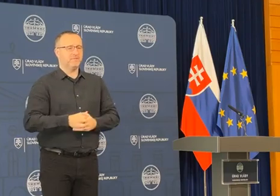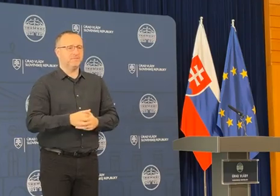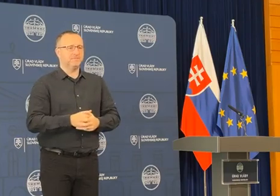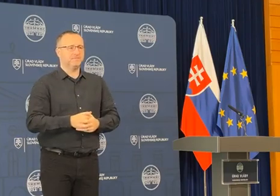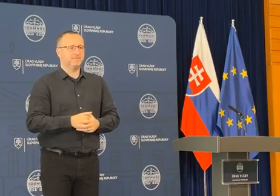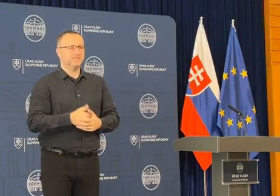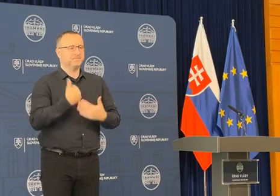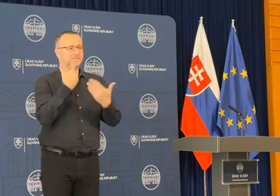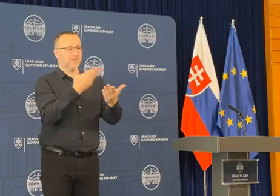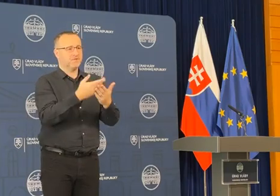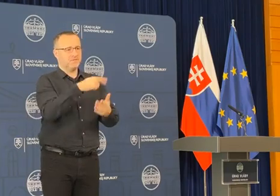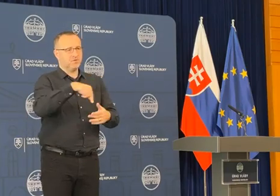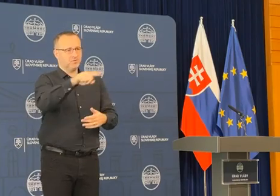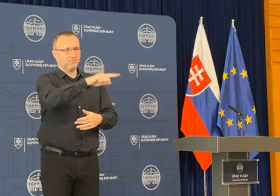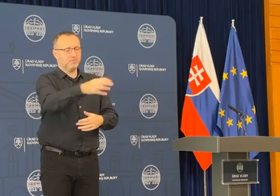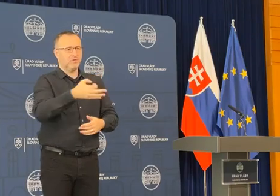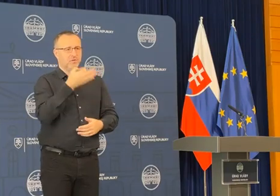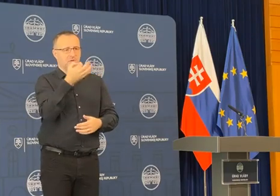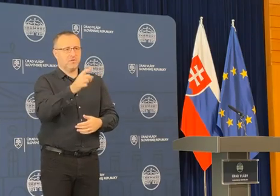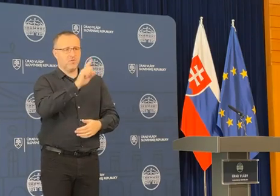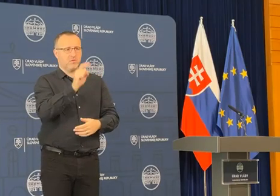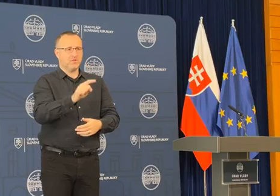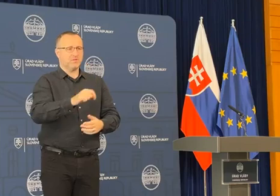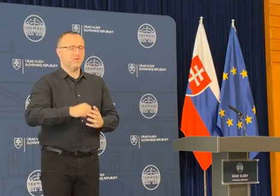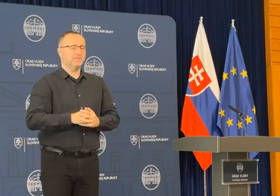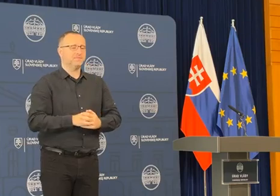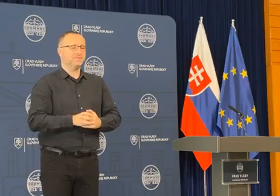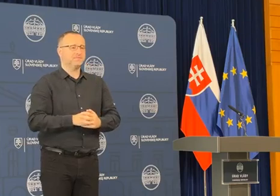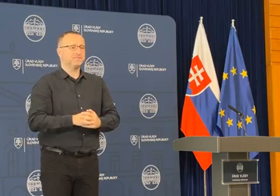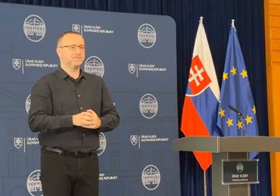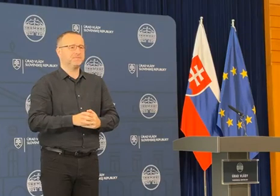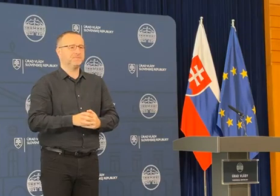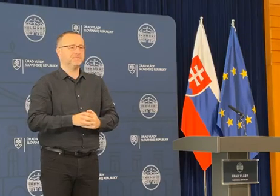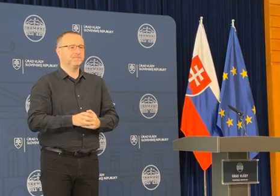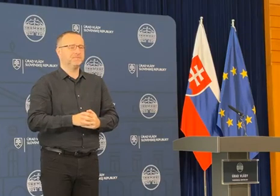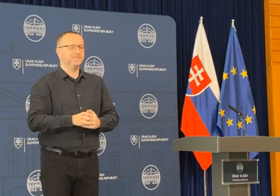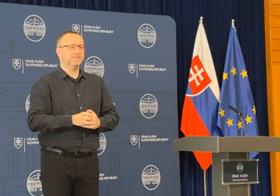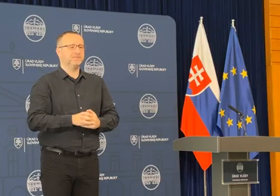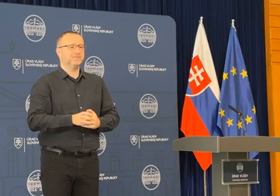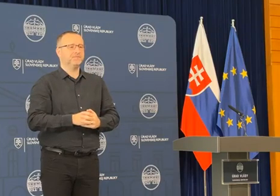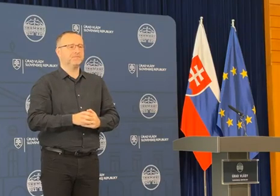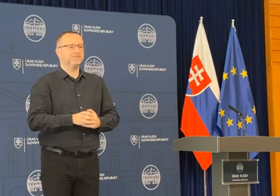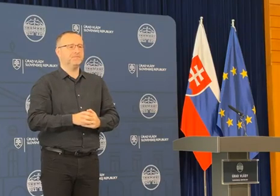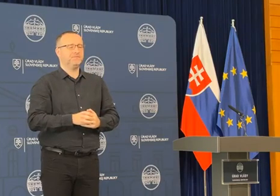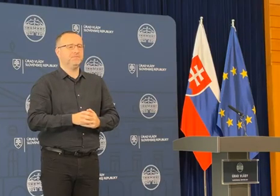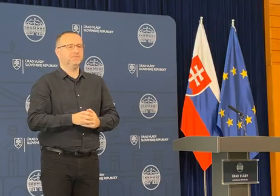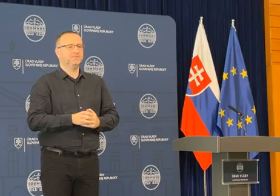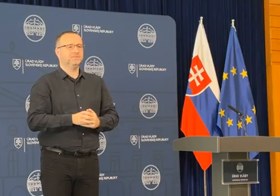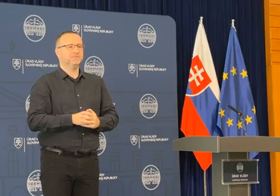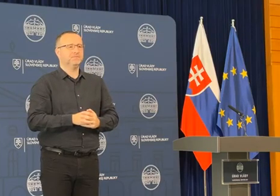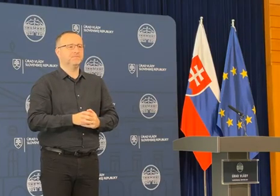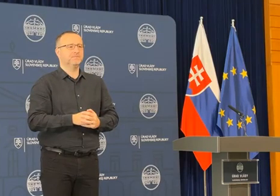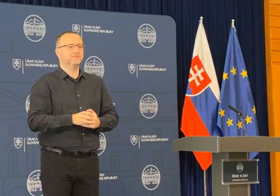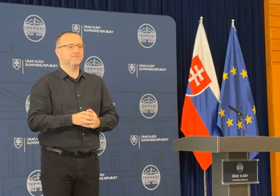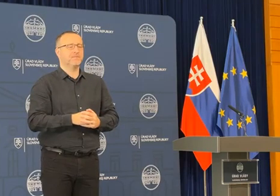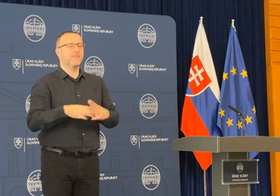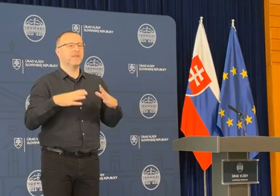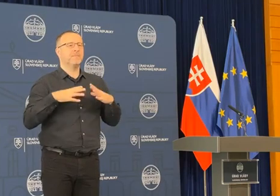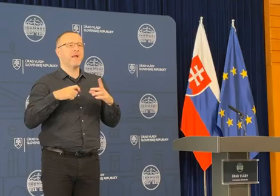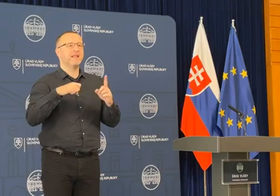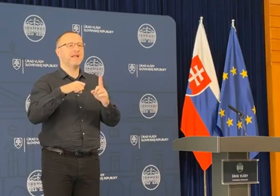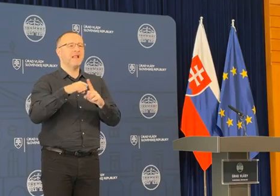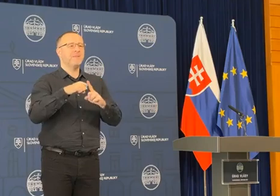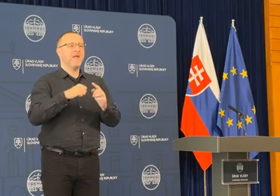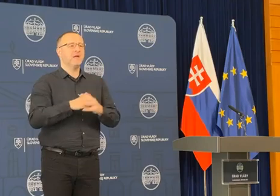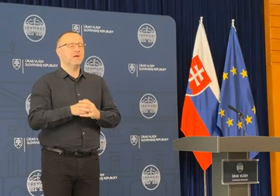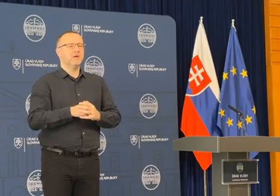Nech sa páči, priestor na vaše otázky. Poprosíme k TN, televízia Markiza. Dobrý deň, Martin Poručko, televízia Markiza. Pán Klimek, ak vás môžem poprosiť, trochu